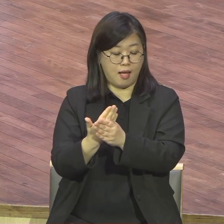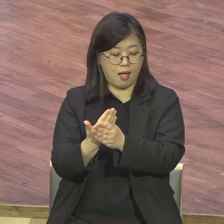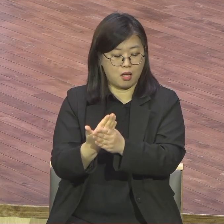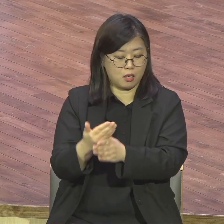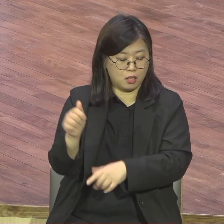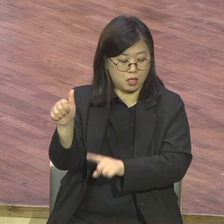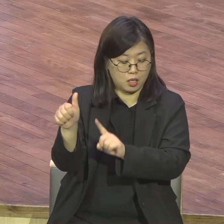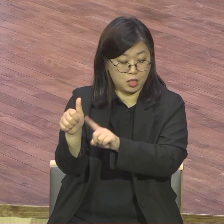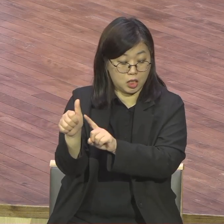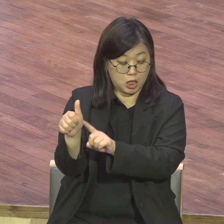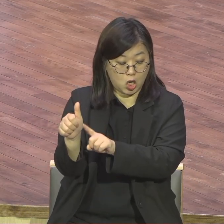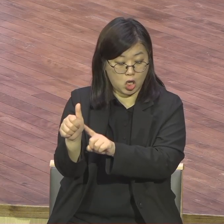이분이